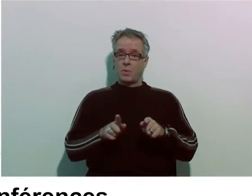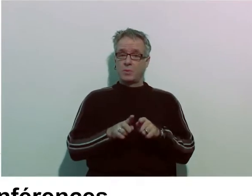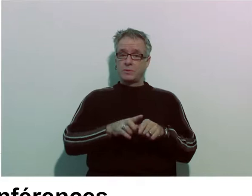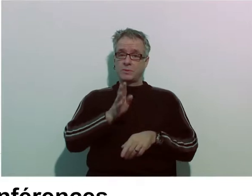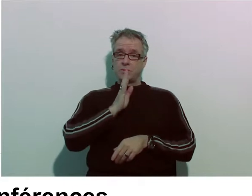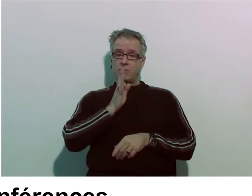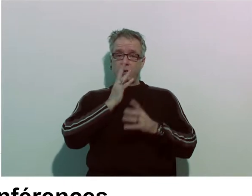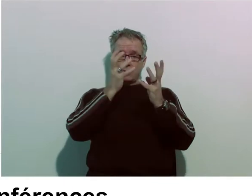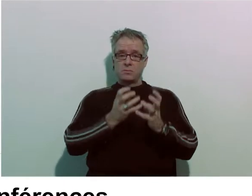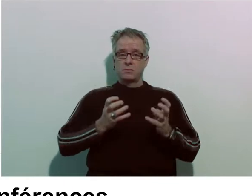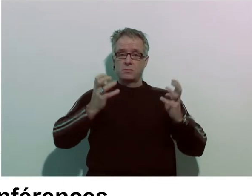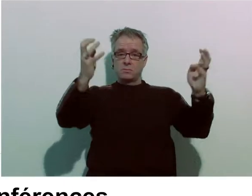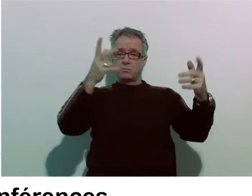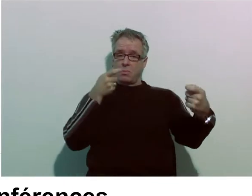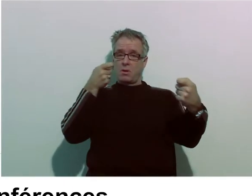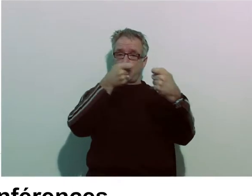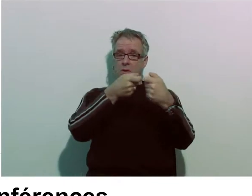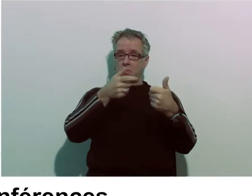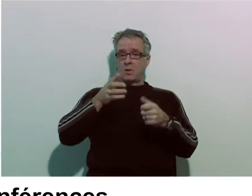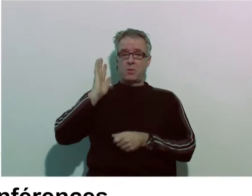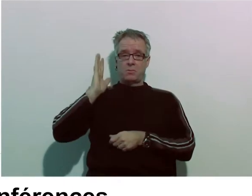Certaines conférences sont adaptées pour tous.